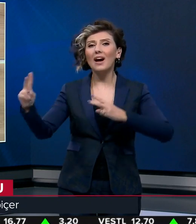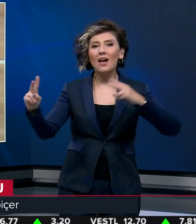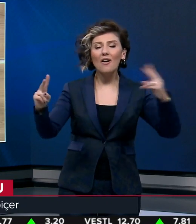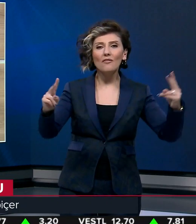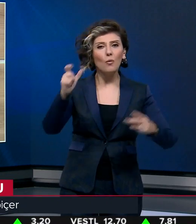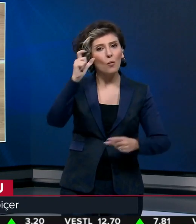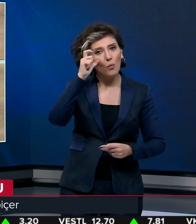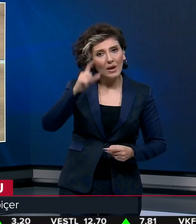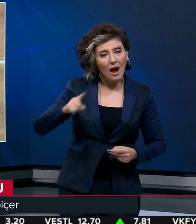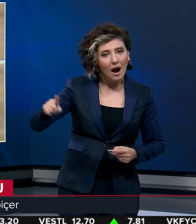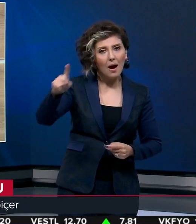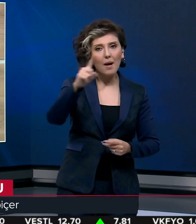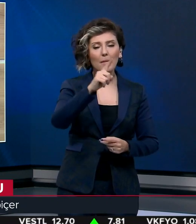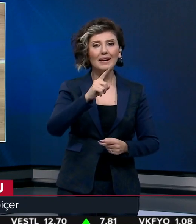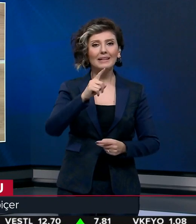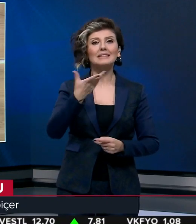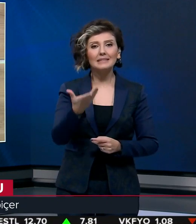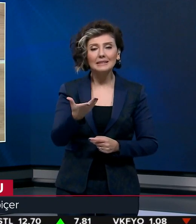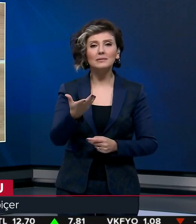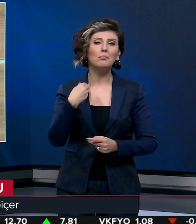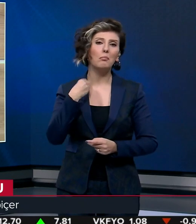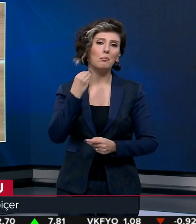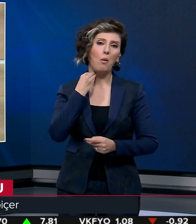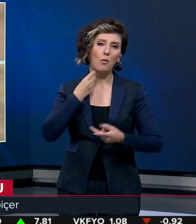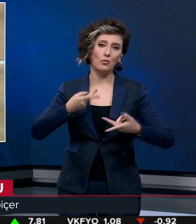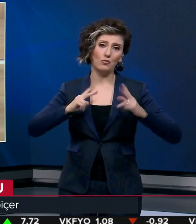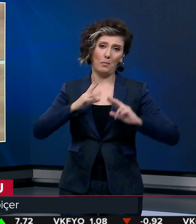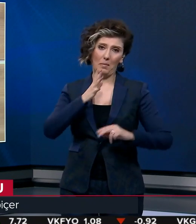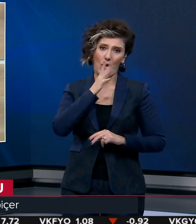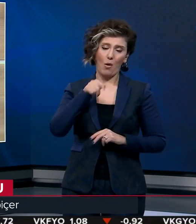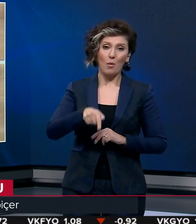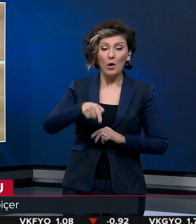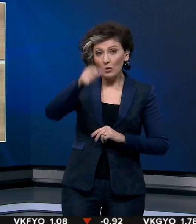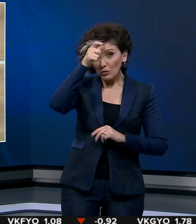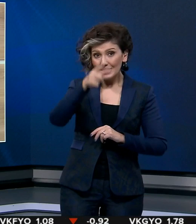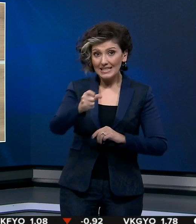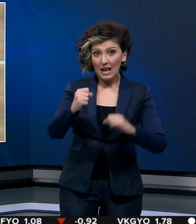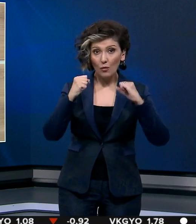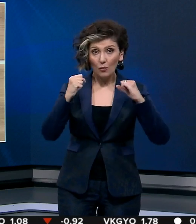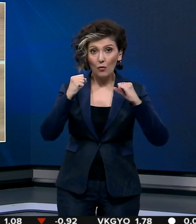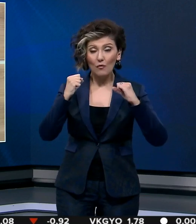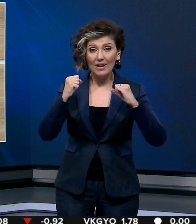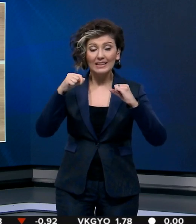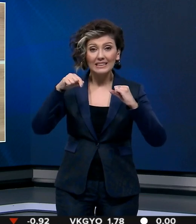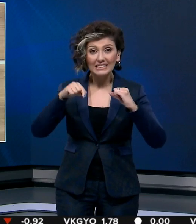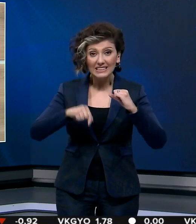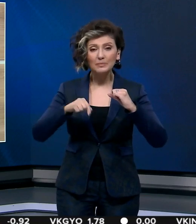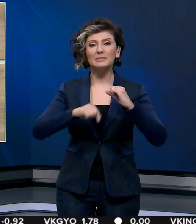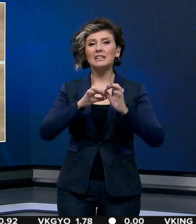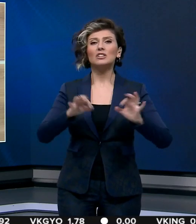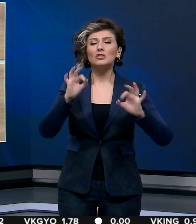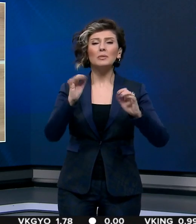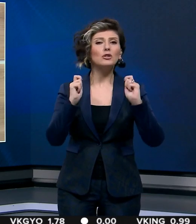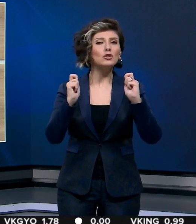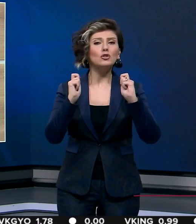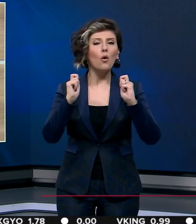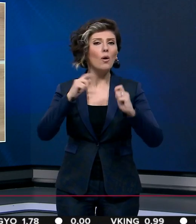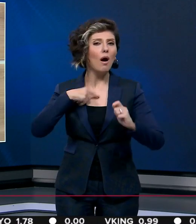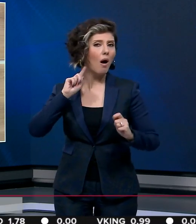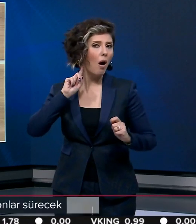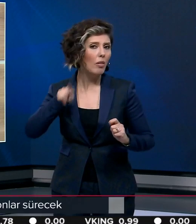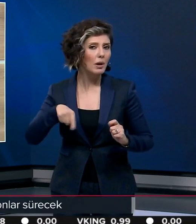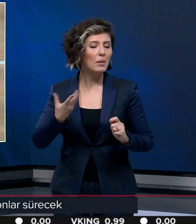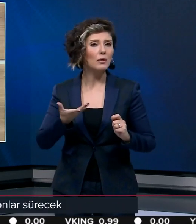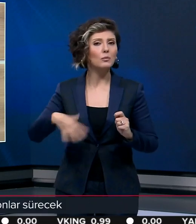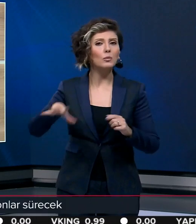uyarmayı, ikaz etmeyi bir borç biliyoruz. Türk Silahlı Kuvvetleri mensupları şu anda hiçbir zorluğa aldırmadan,